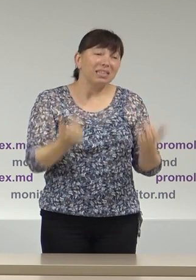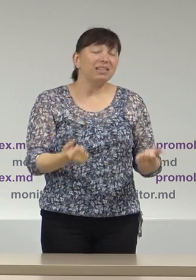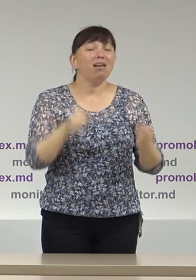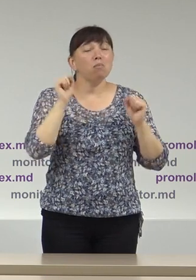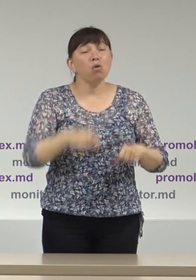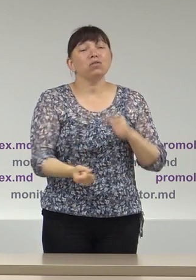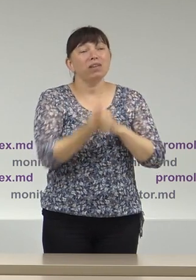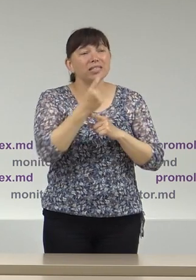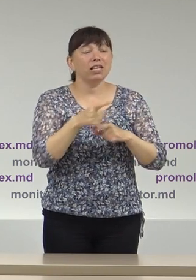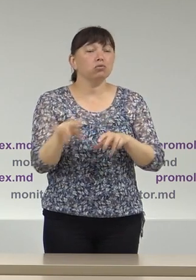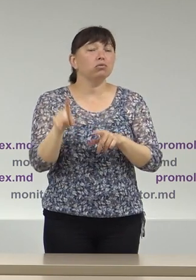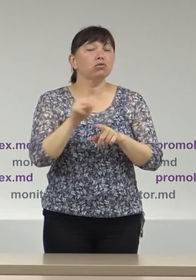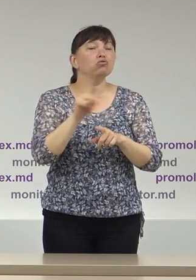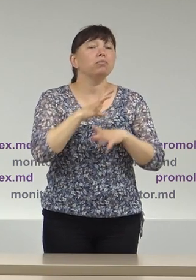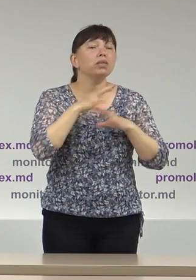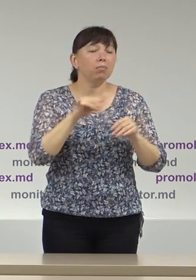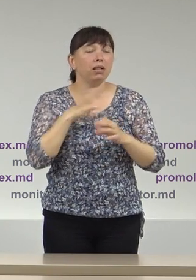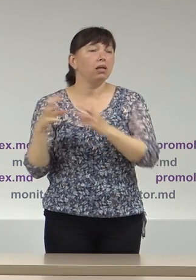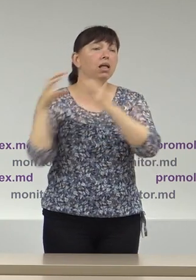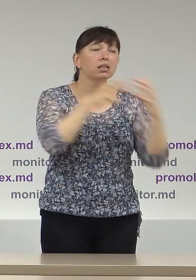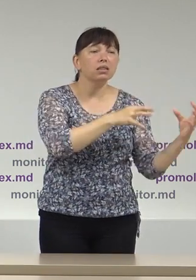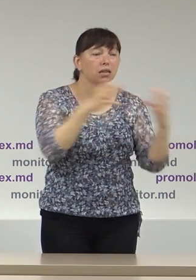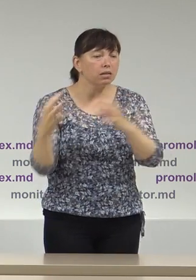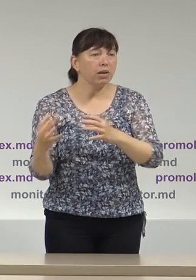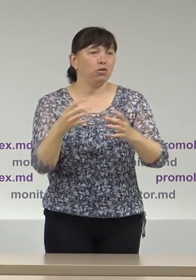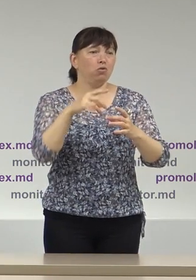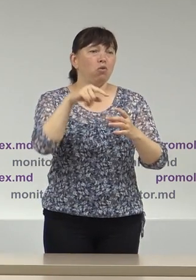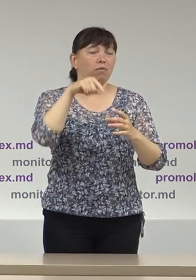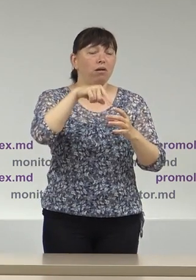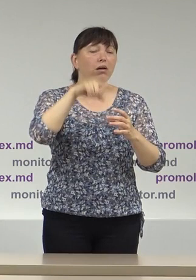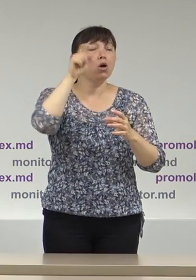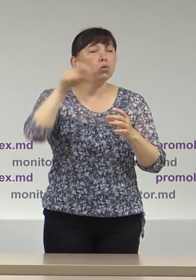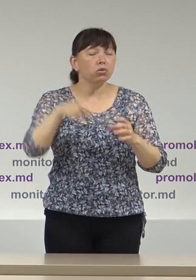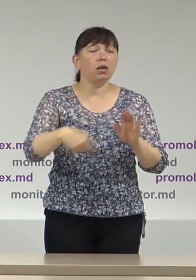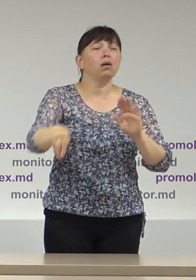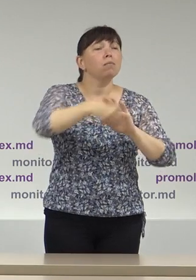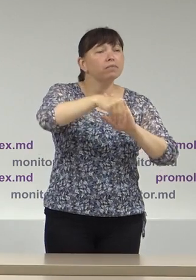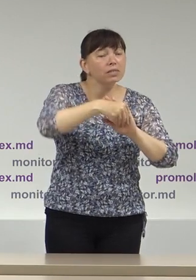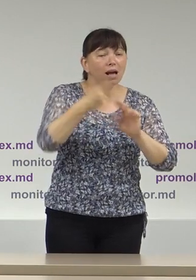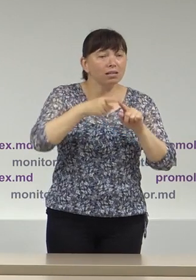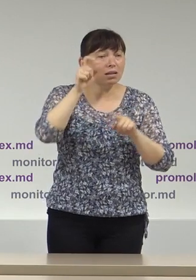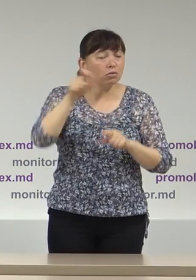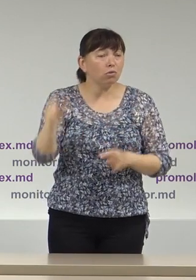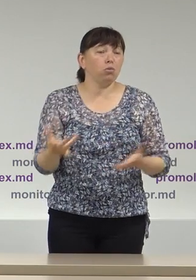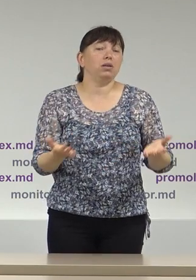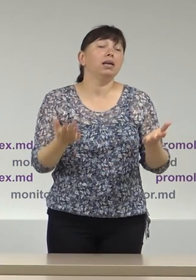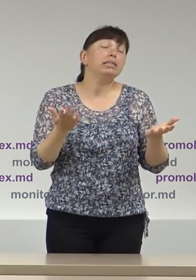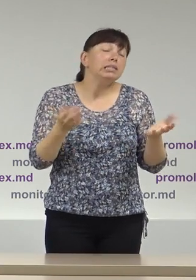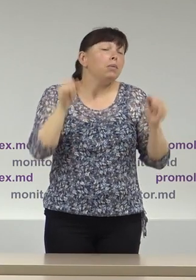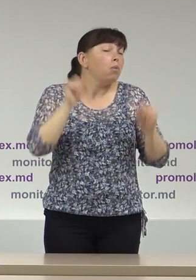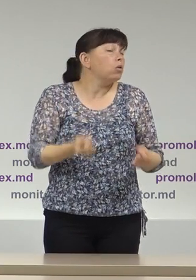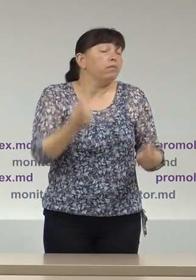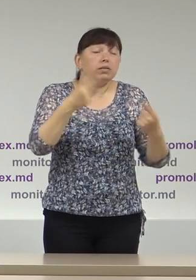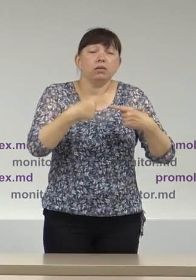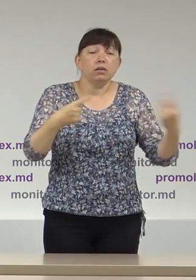fenomenii precum transportarea organizată a legătorilor cu rupirea acestora. Sigur că putem să ne așteptăm și la o